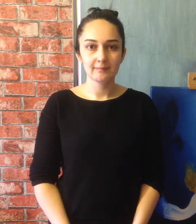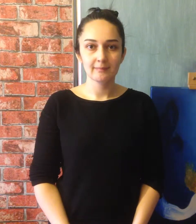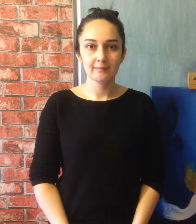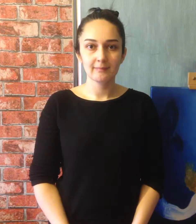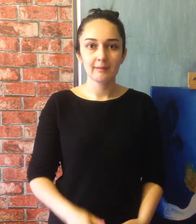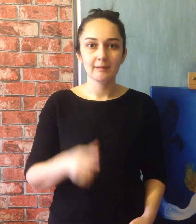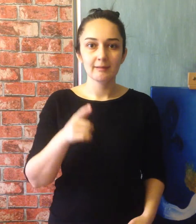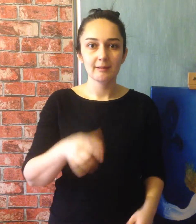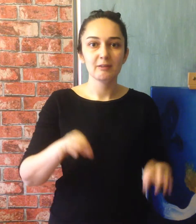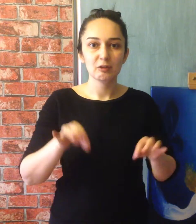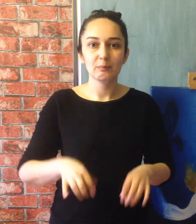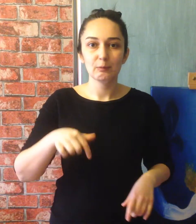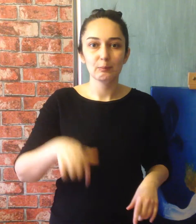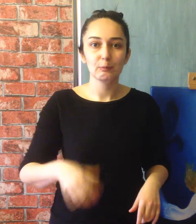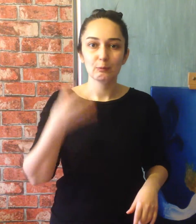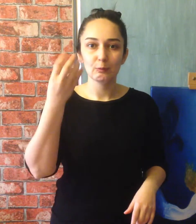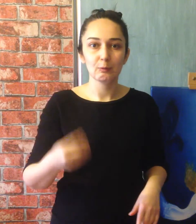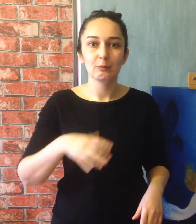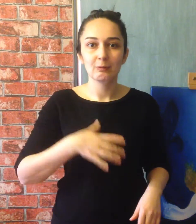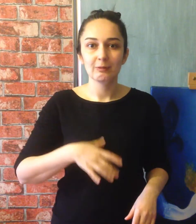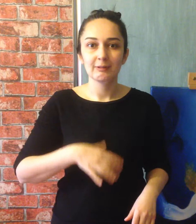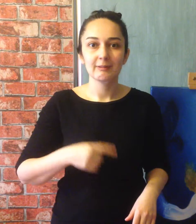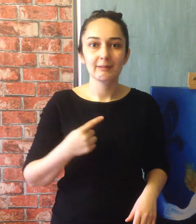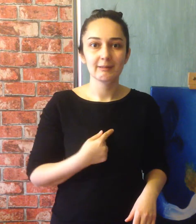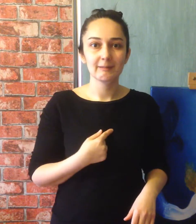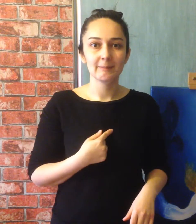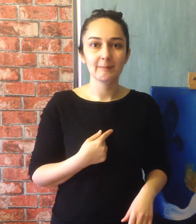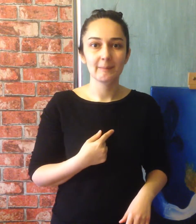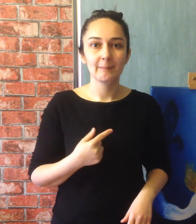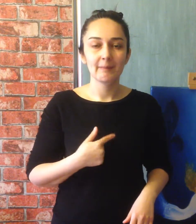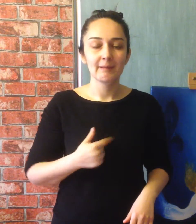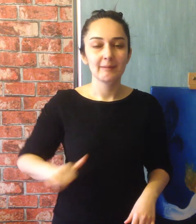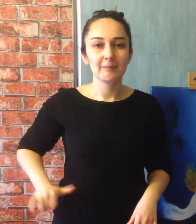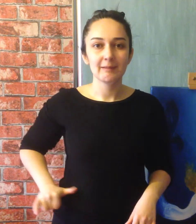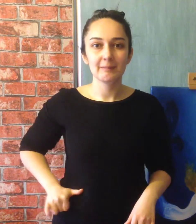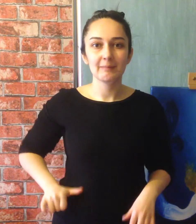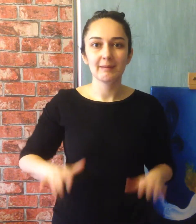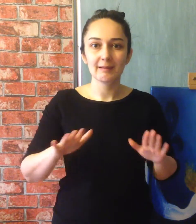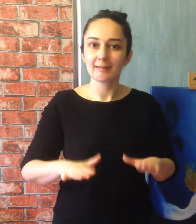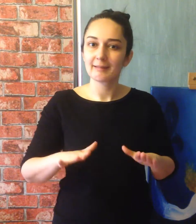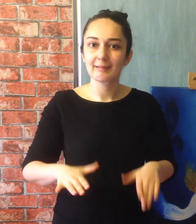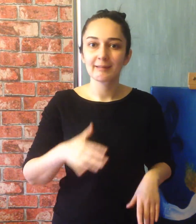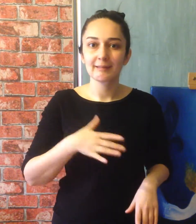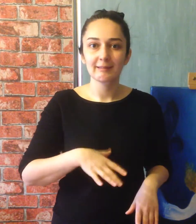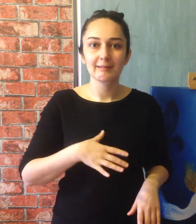Şimdi burada ol istedim, yanımda kal